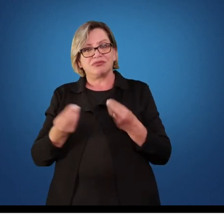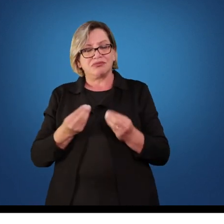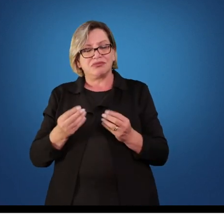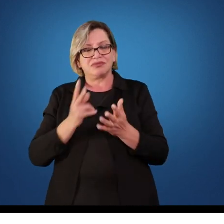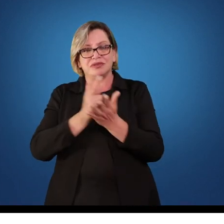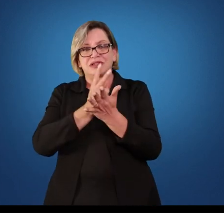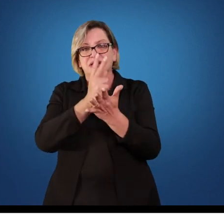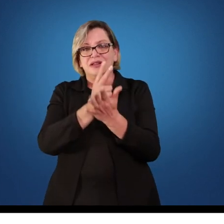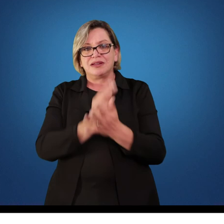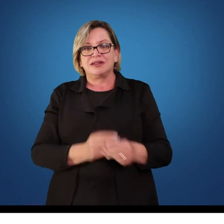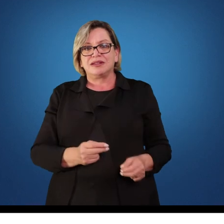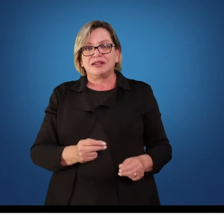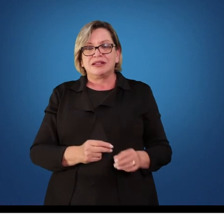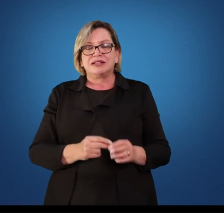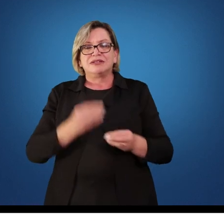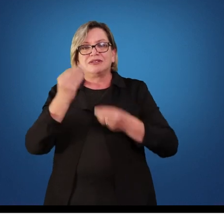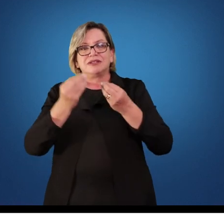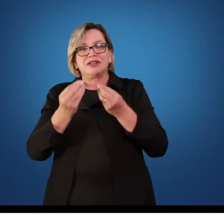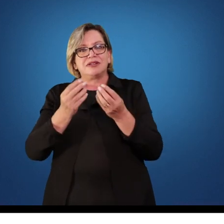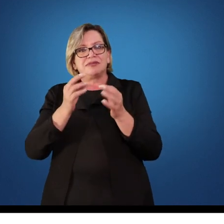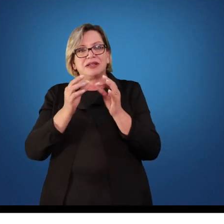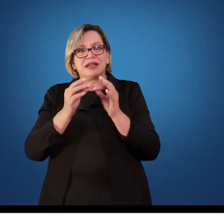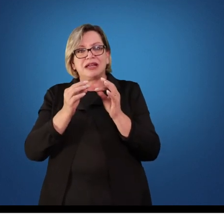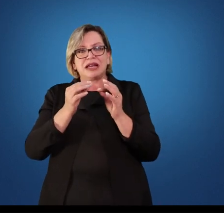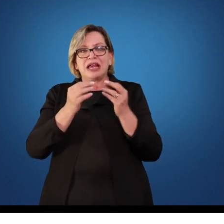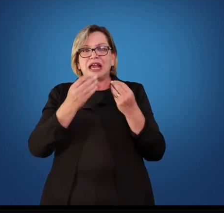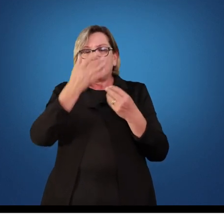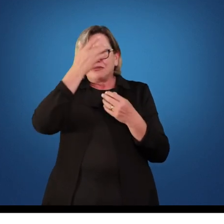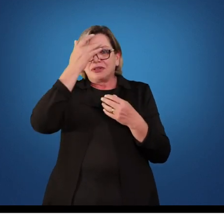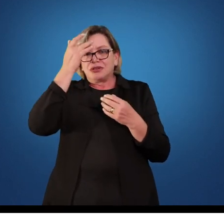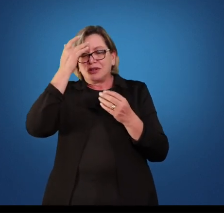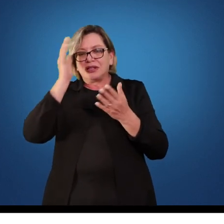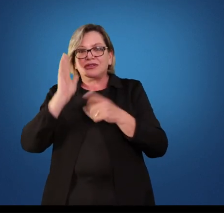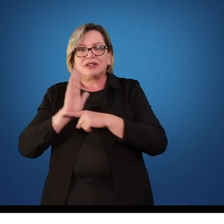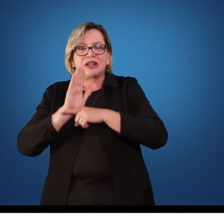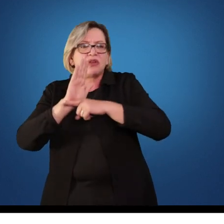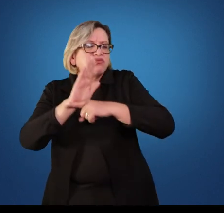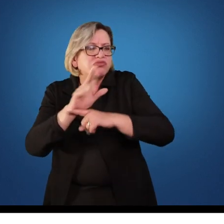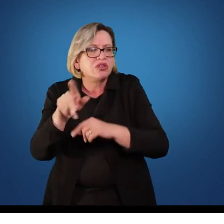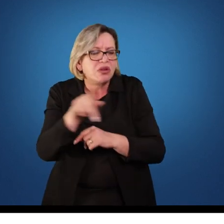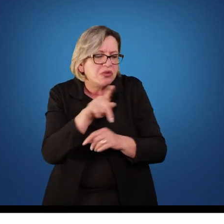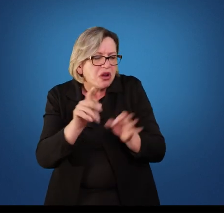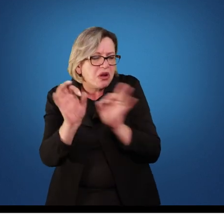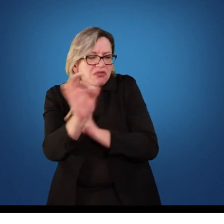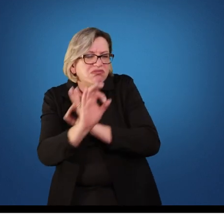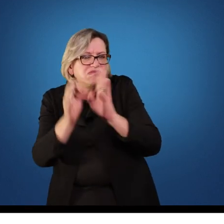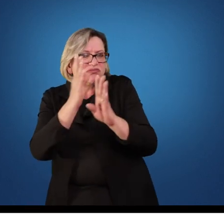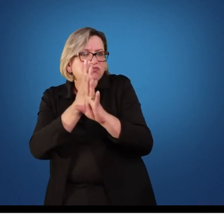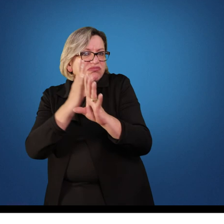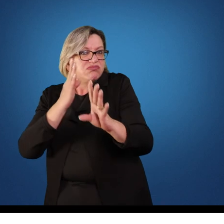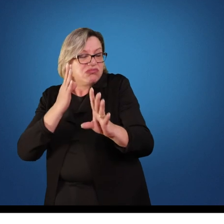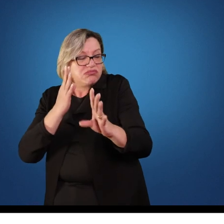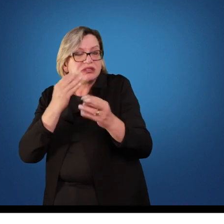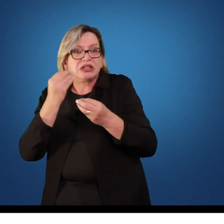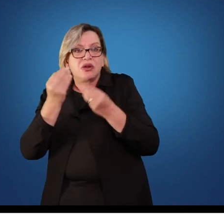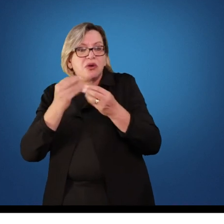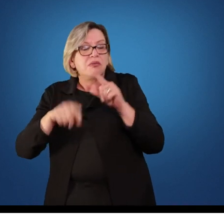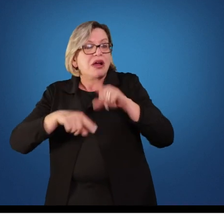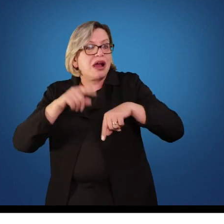ou simplesmente ele está lá e ele é o cara que faz a chamada que organiza a fila que leva o material que daí vai